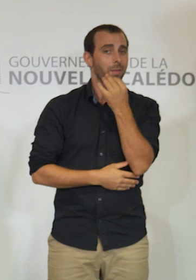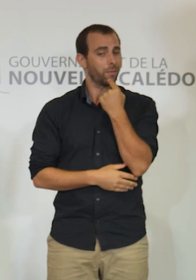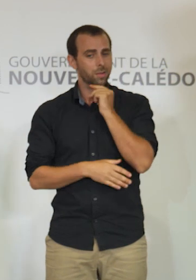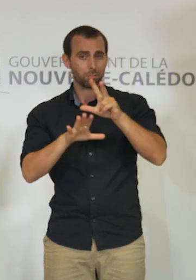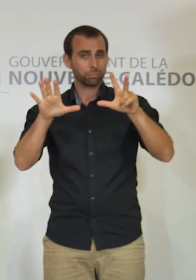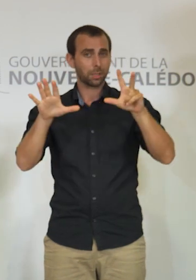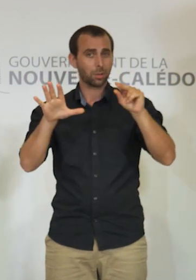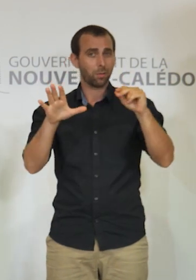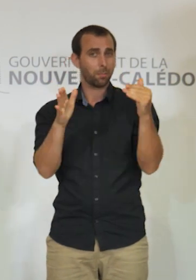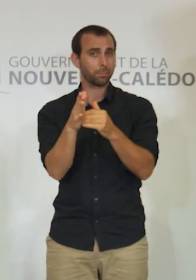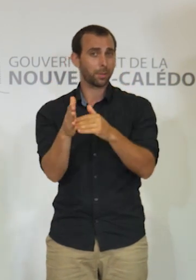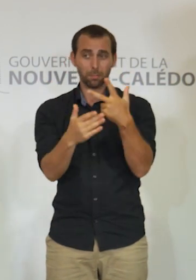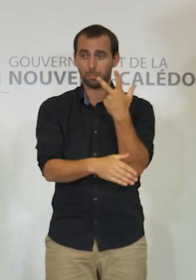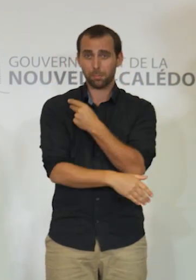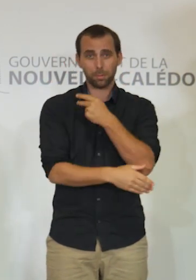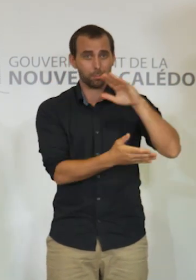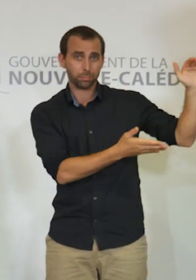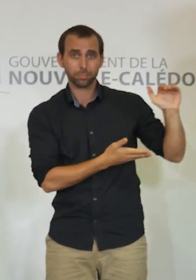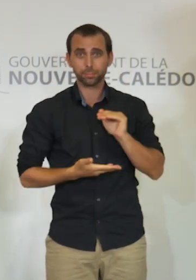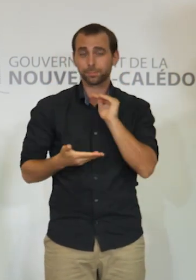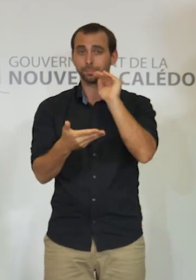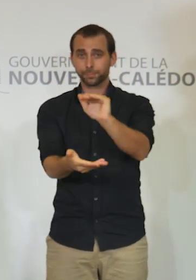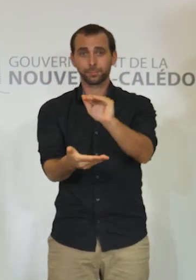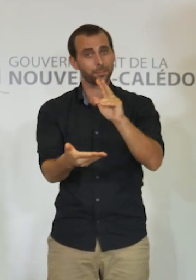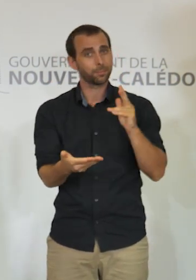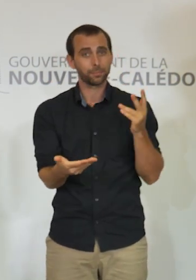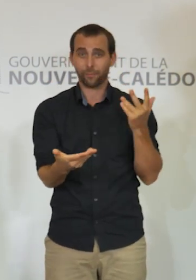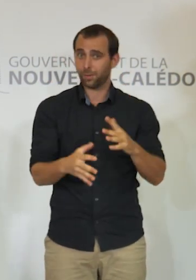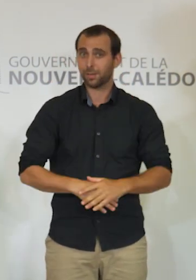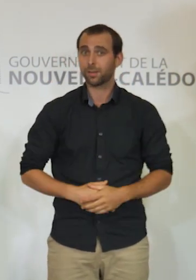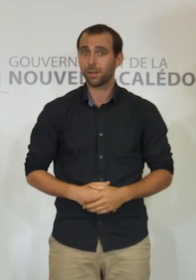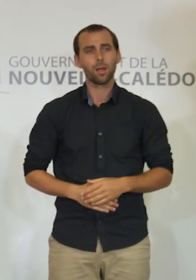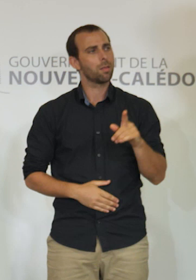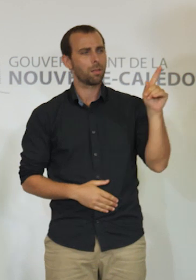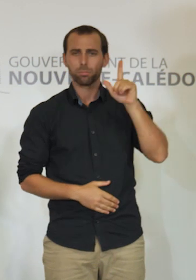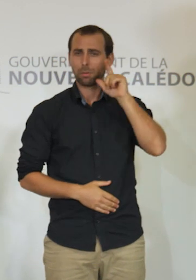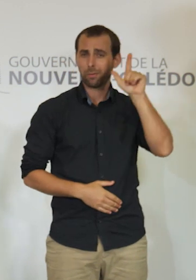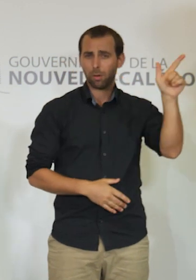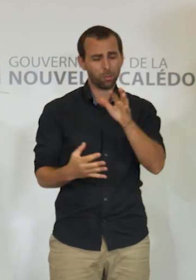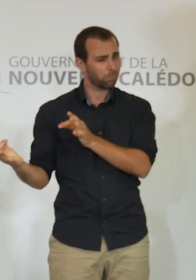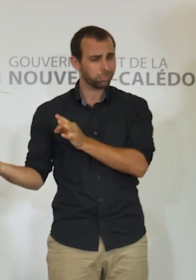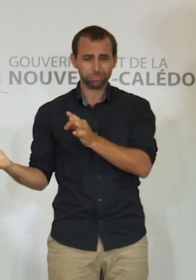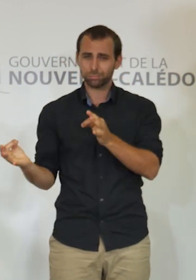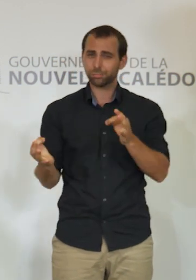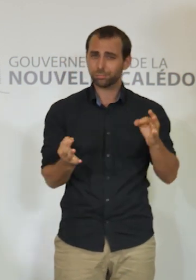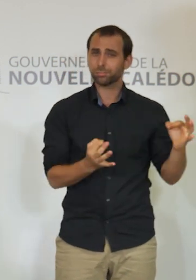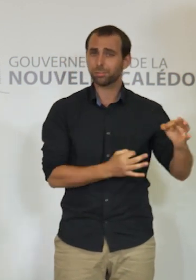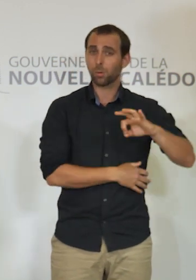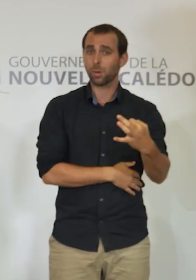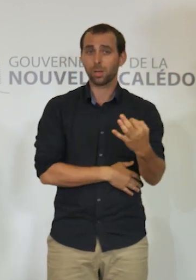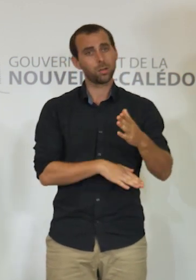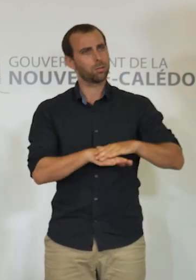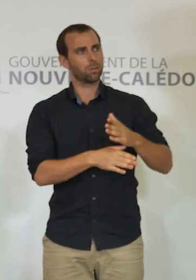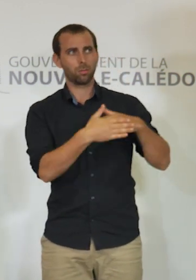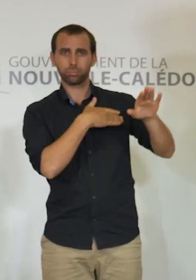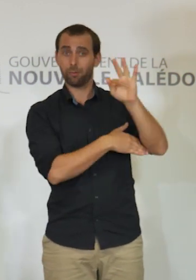à la Nouvelle-Calédonie. L'effort est demeuré presque constant, malgré les difficultés rencontrées, vous le savez,